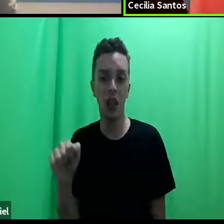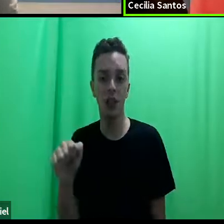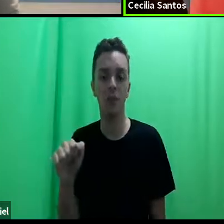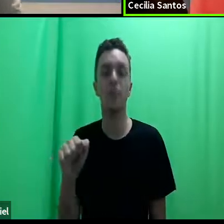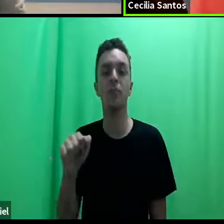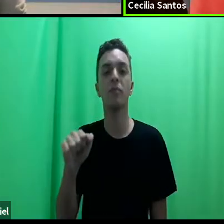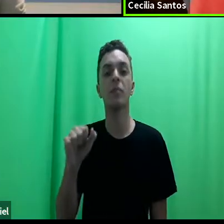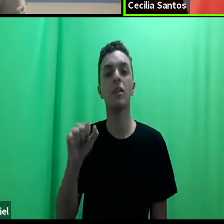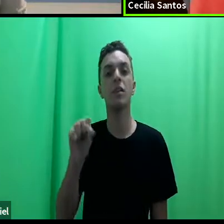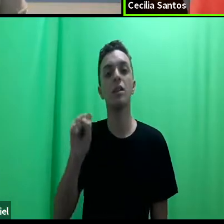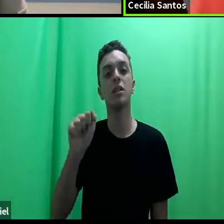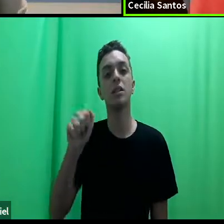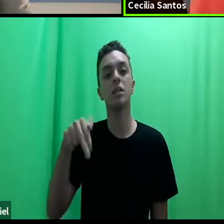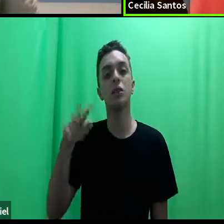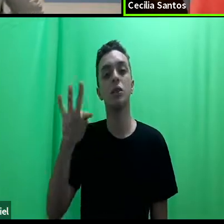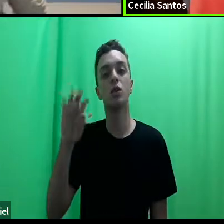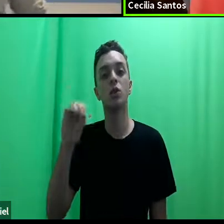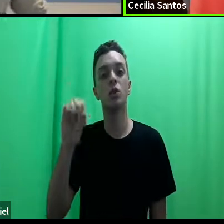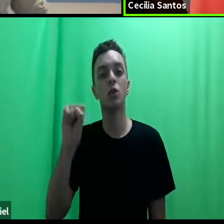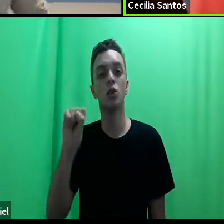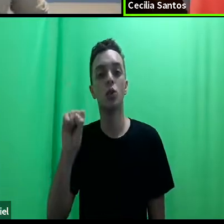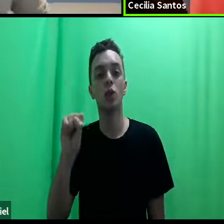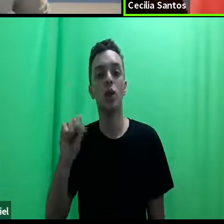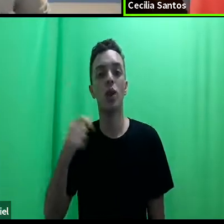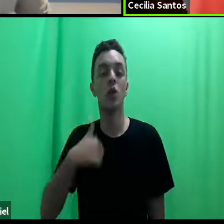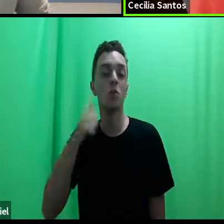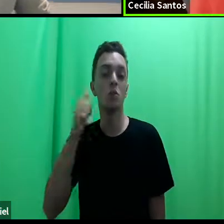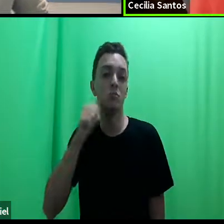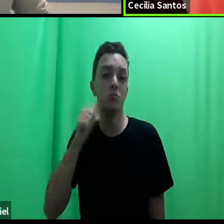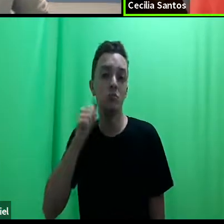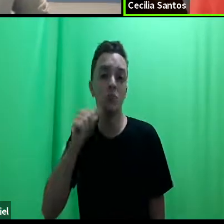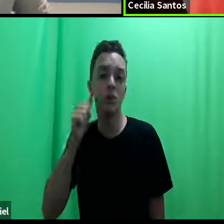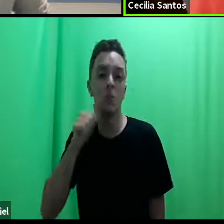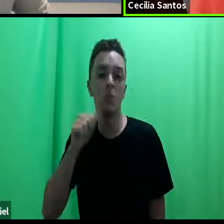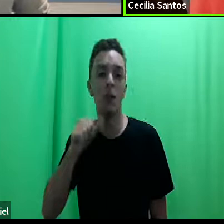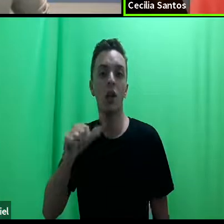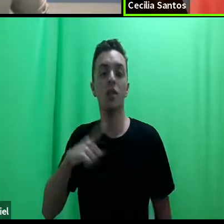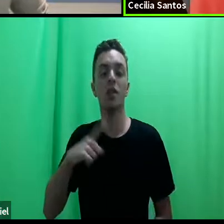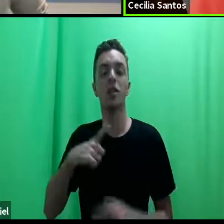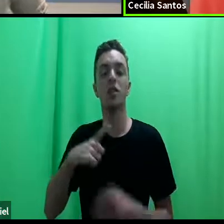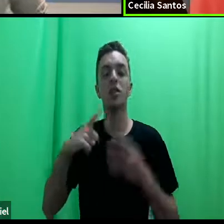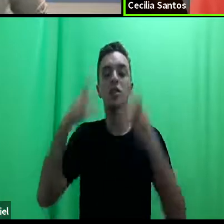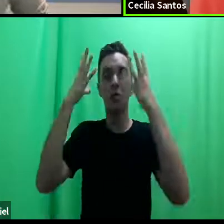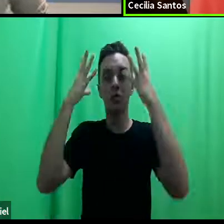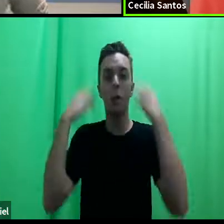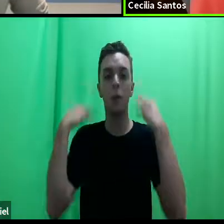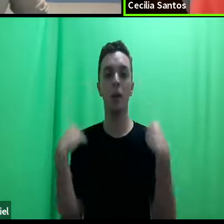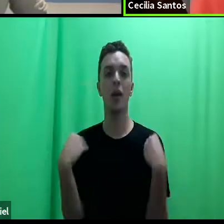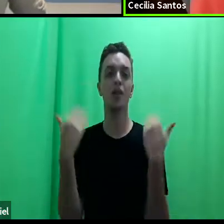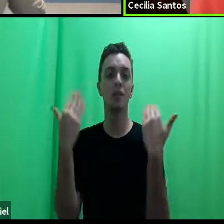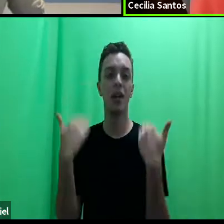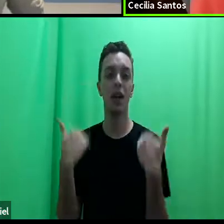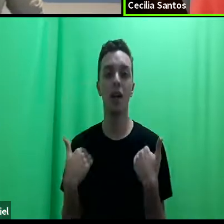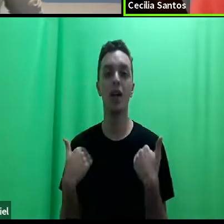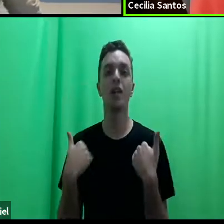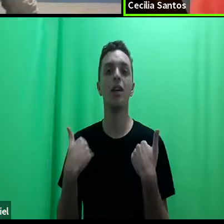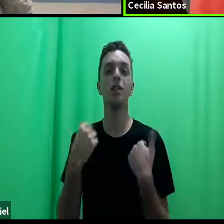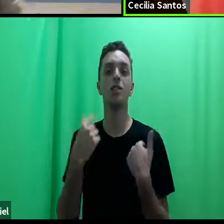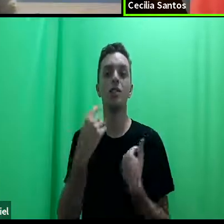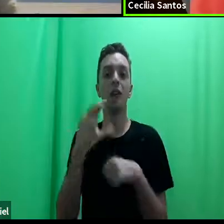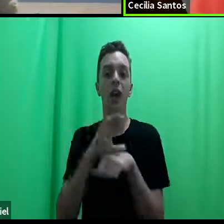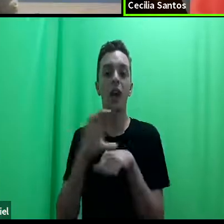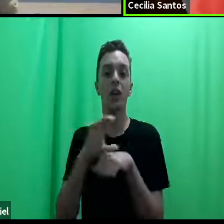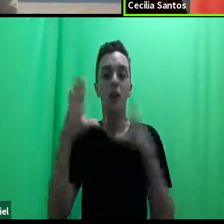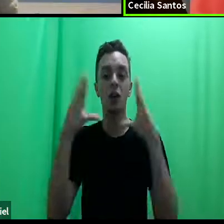e eu tenho um cabelo grande no momento, está crescendo, castanho escuro,